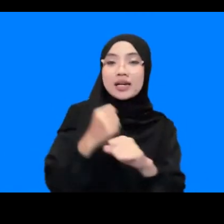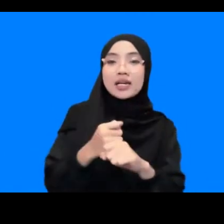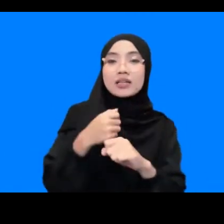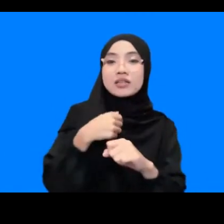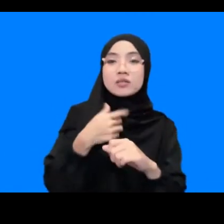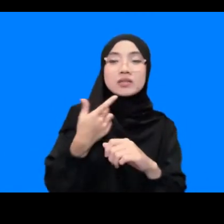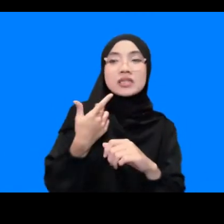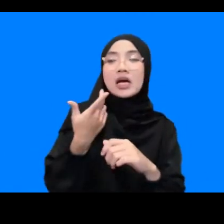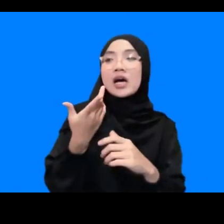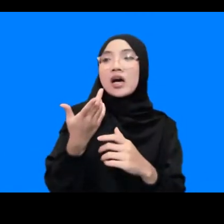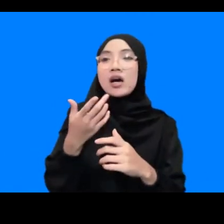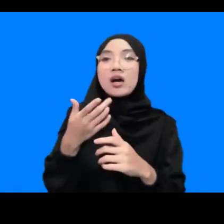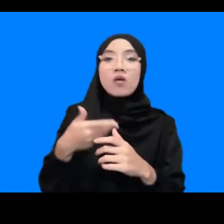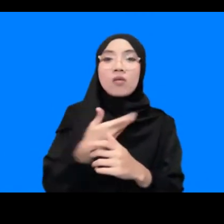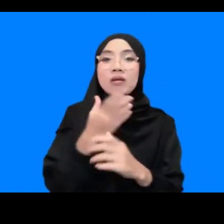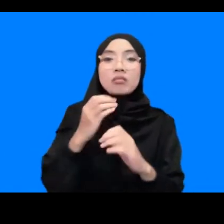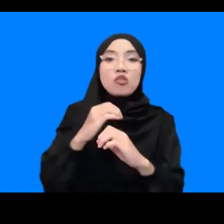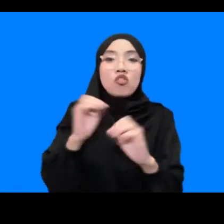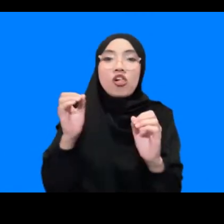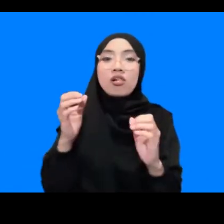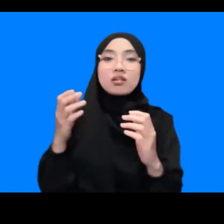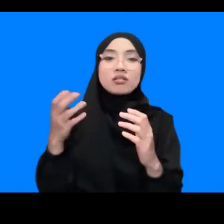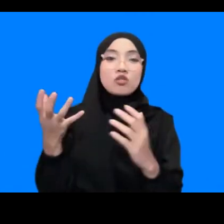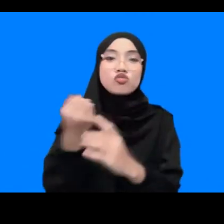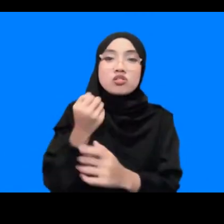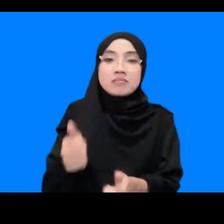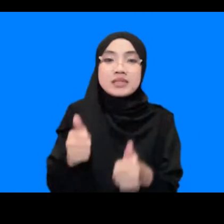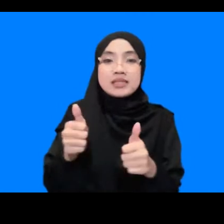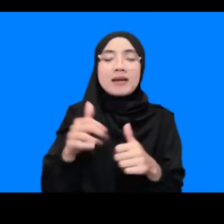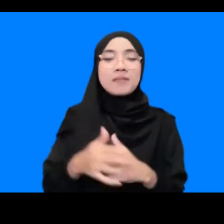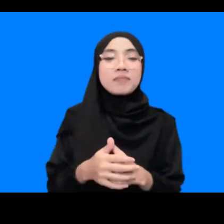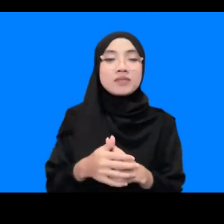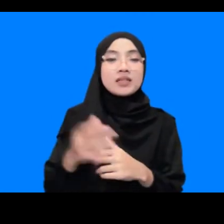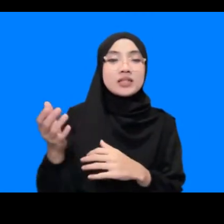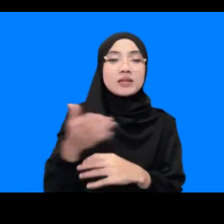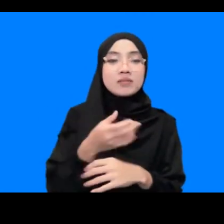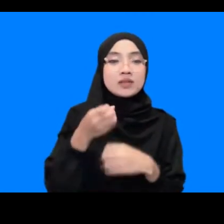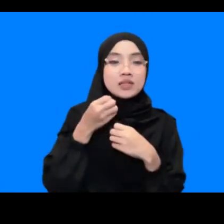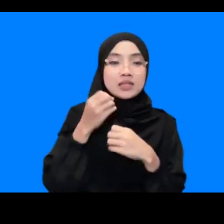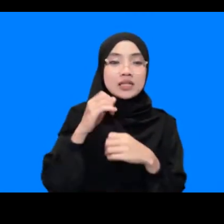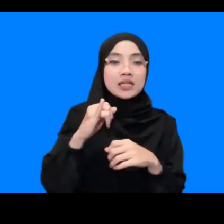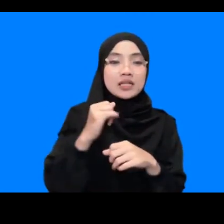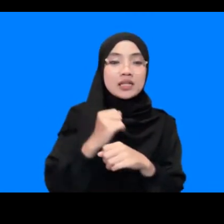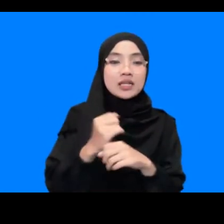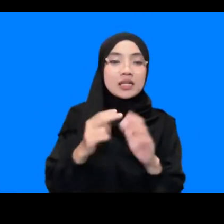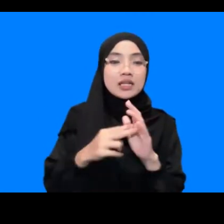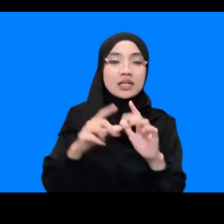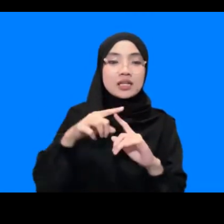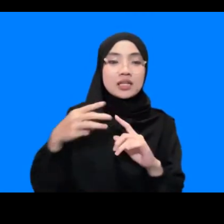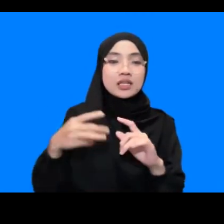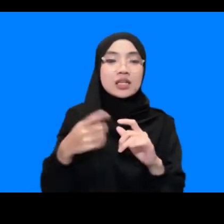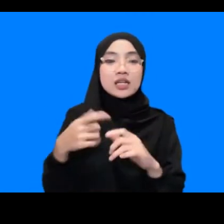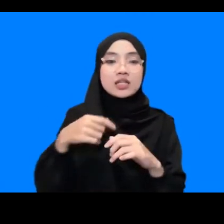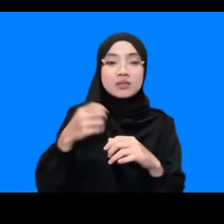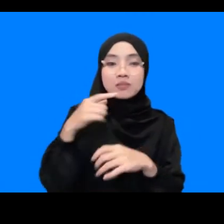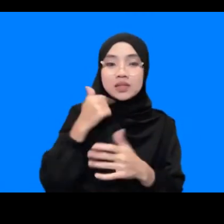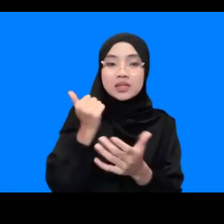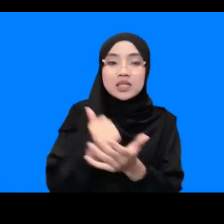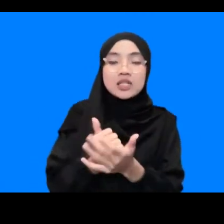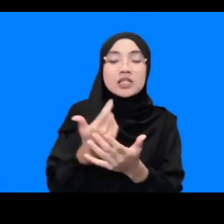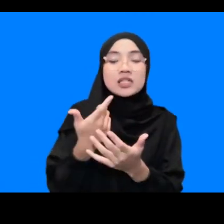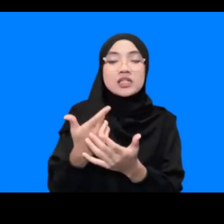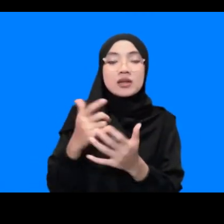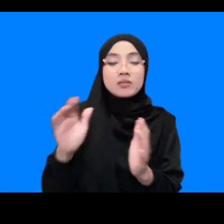sesi Ignite Stage Kak Rio menceritakan tentang urgensi membangun sistem peringatan dini yang berbasis